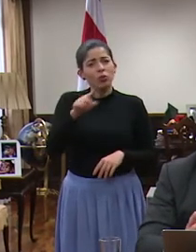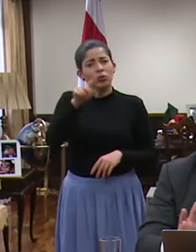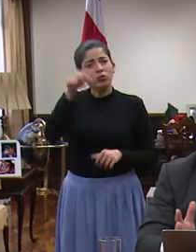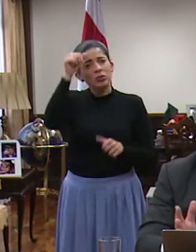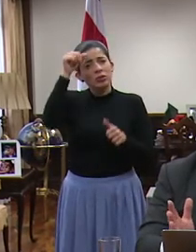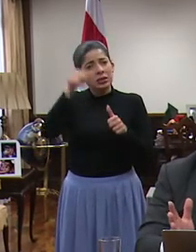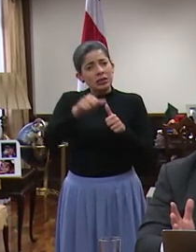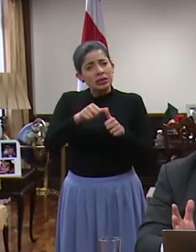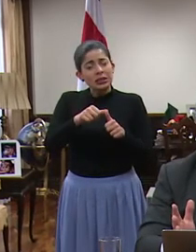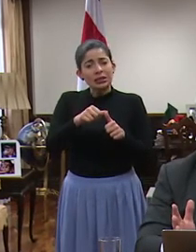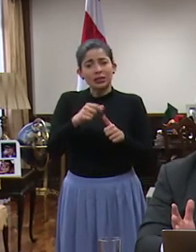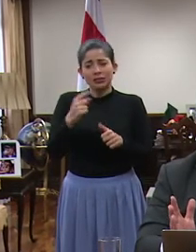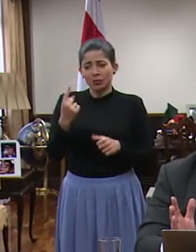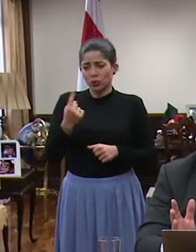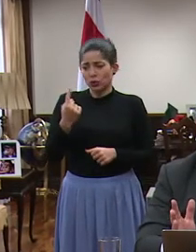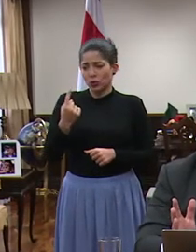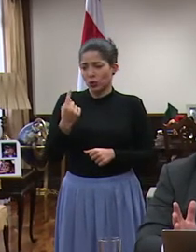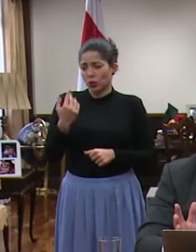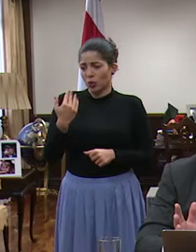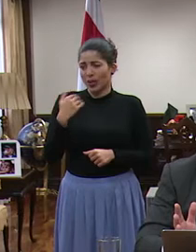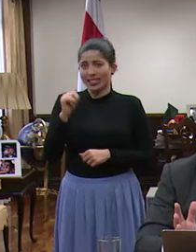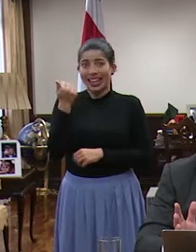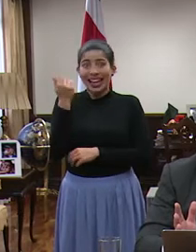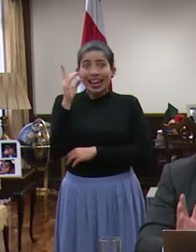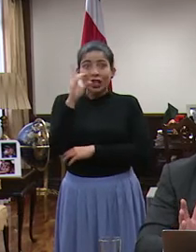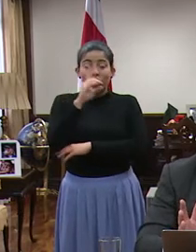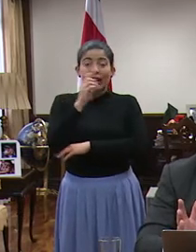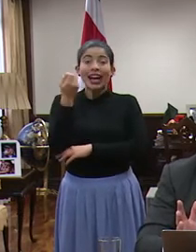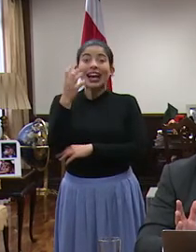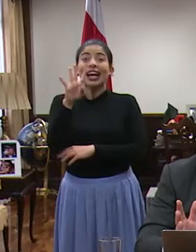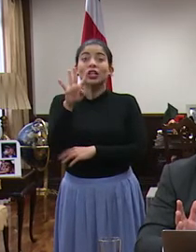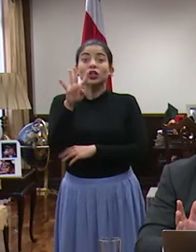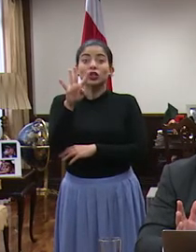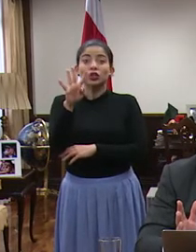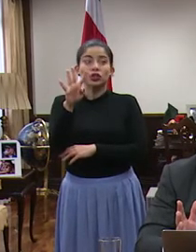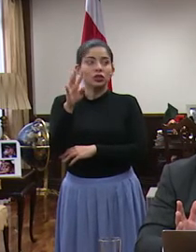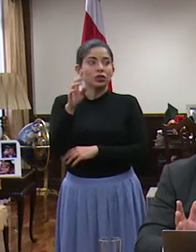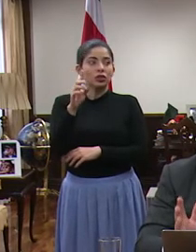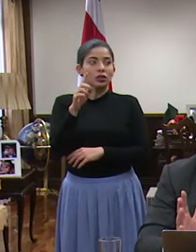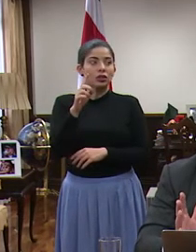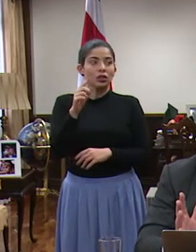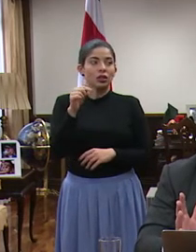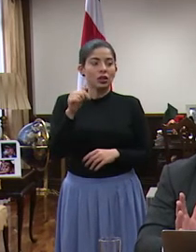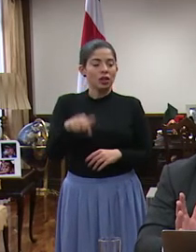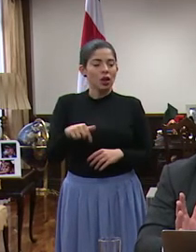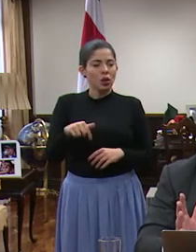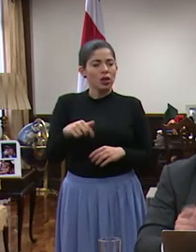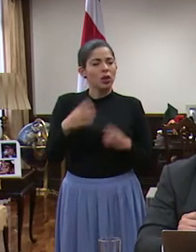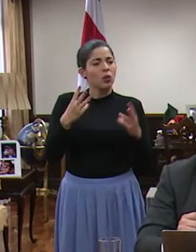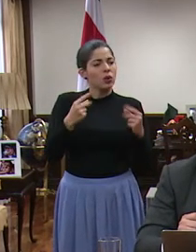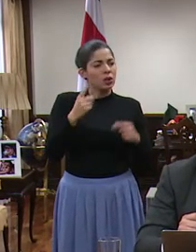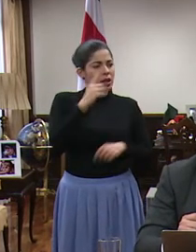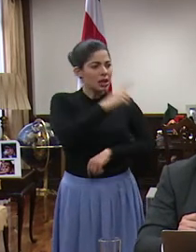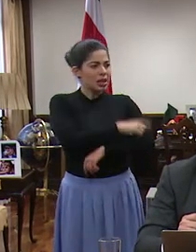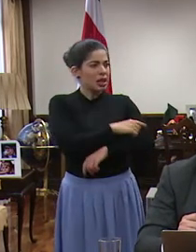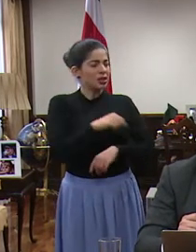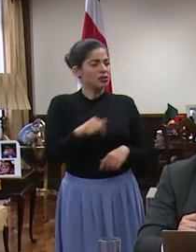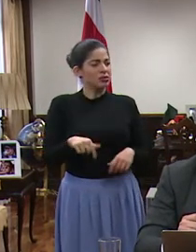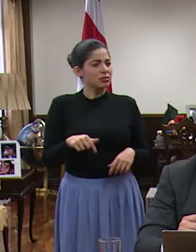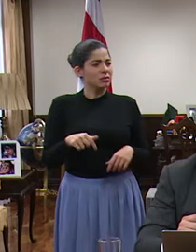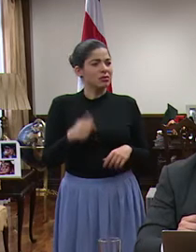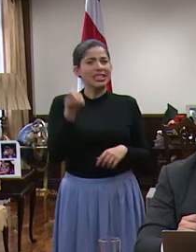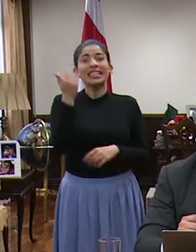fueron tan solo, si no me equivoco, hace 14 días, 14 días. desde el día 6 estamos a, tendríamos